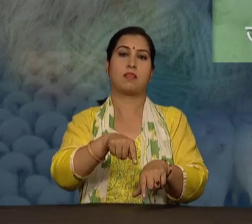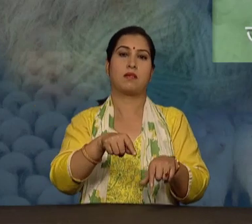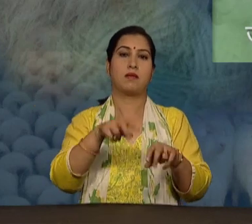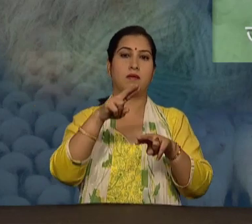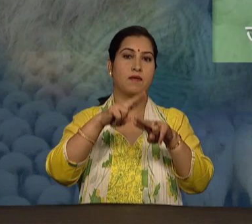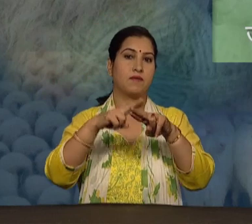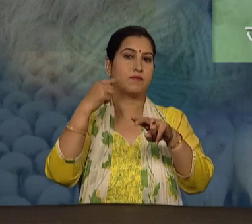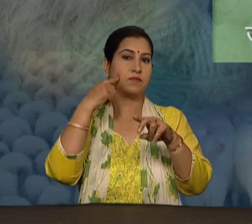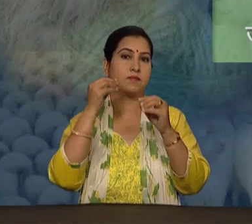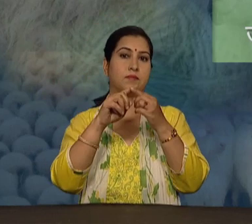कहलाते हैं